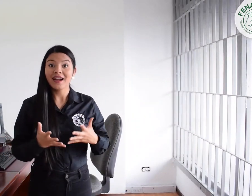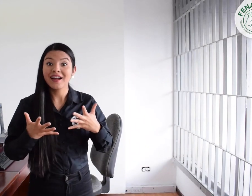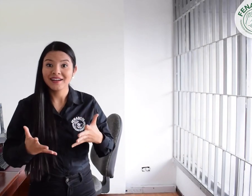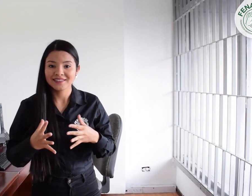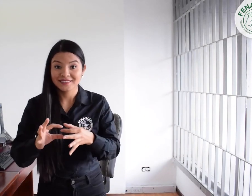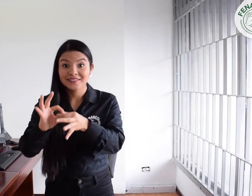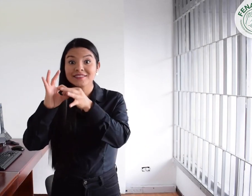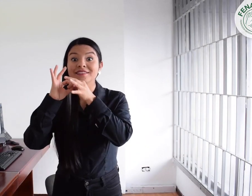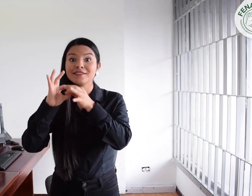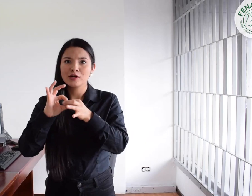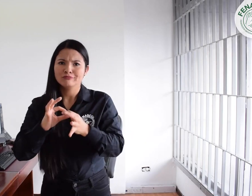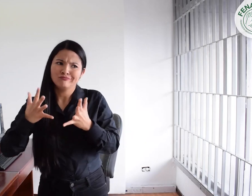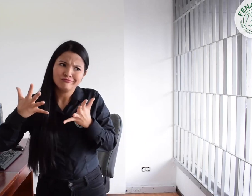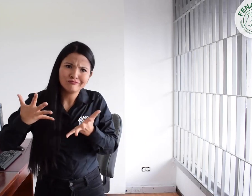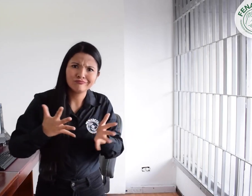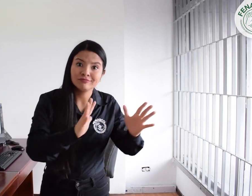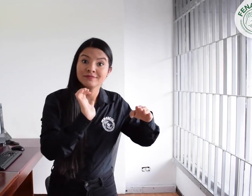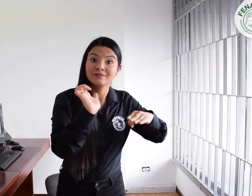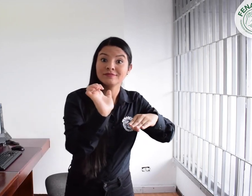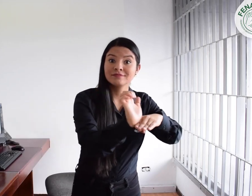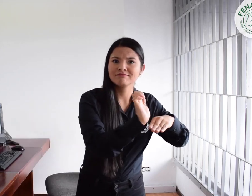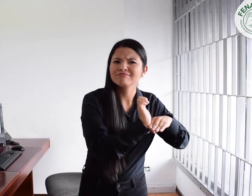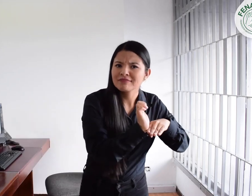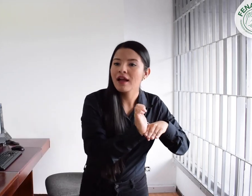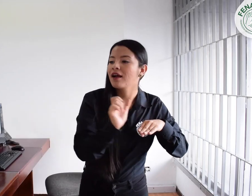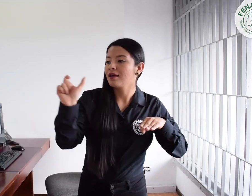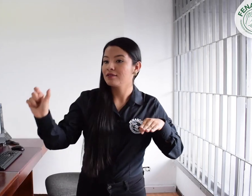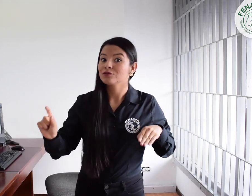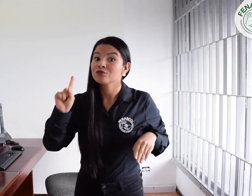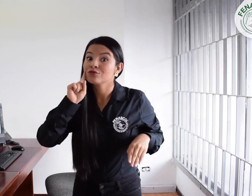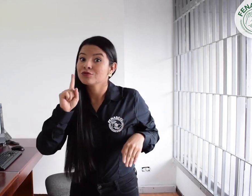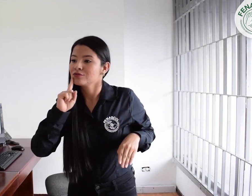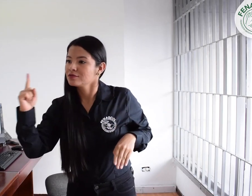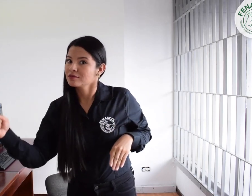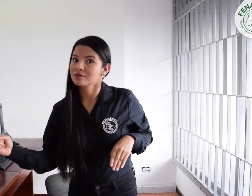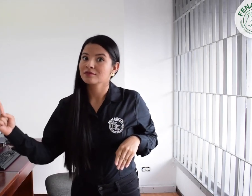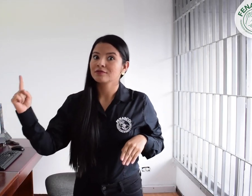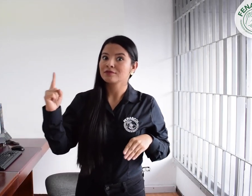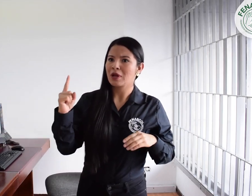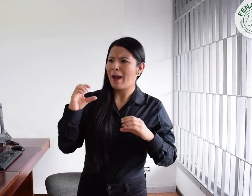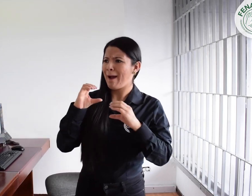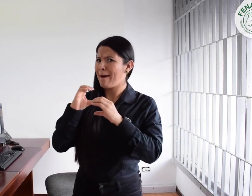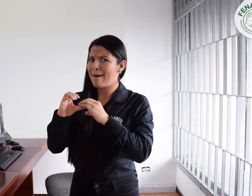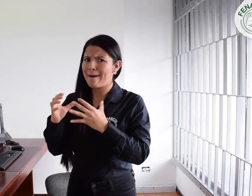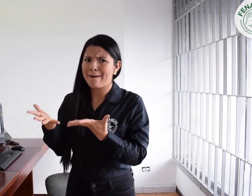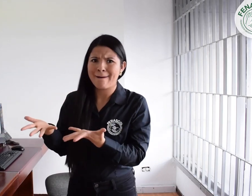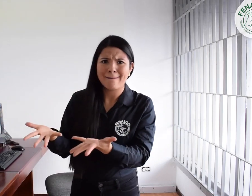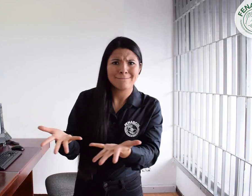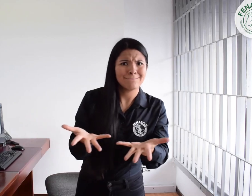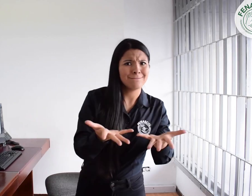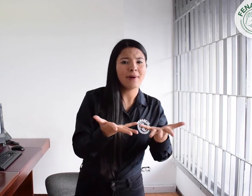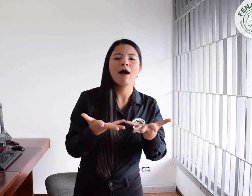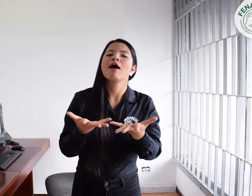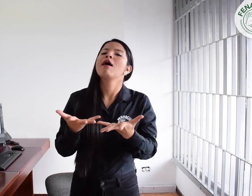En FENASCOL destacamos el compromiso de estas organizaciones y celebramos que trabajen por eliminar esas barreras de